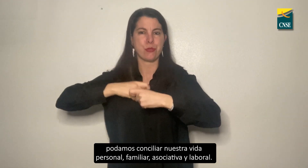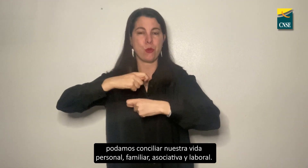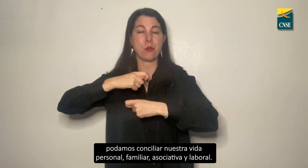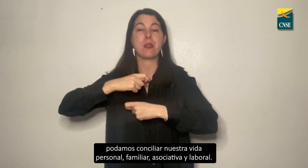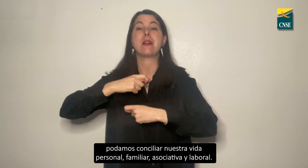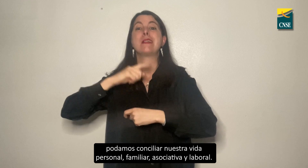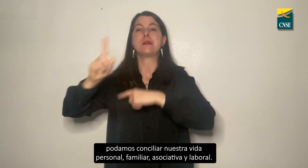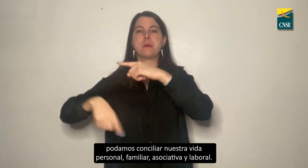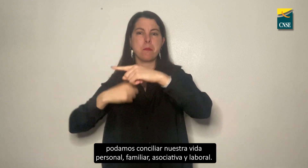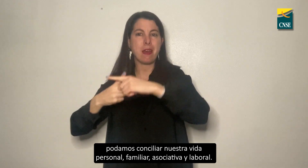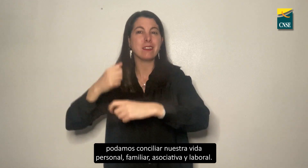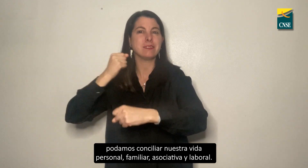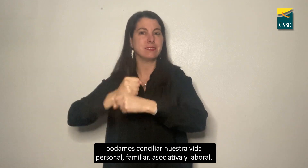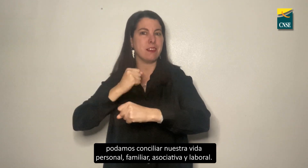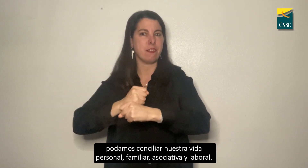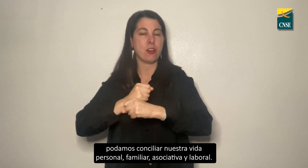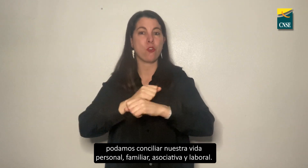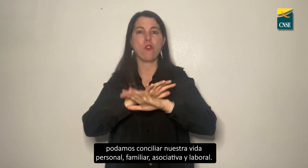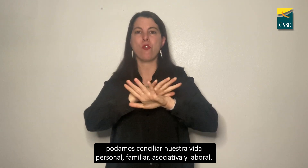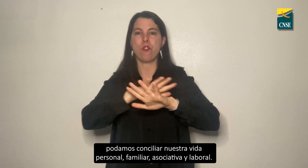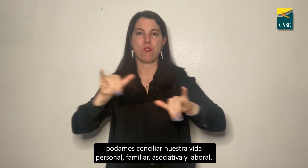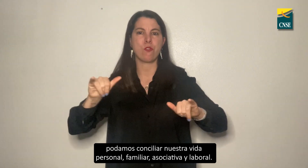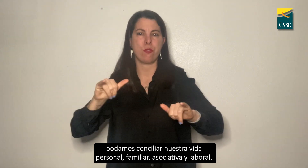familiar, asociativa y laboral.